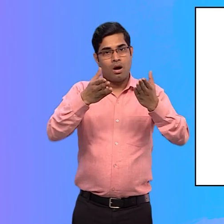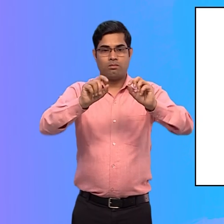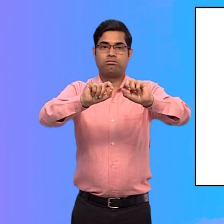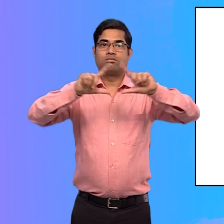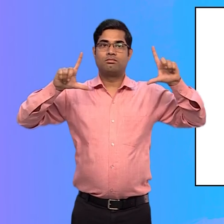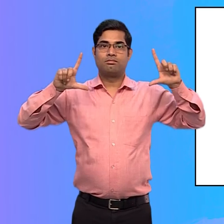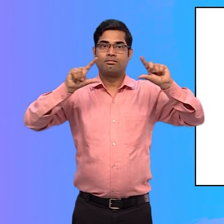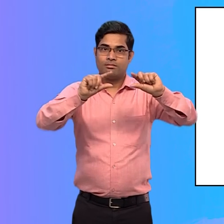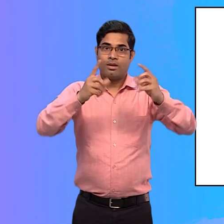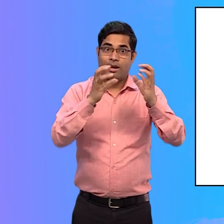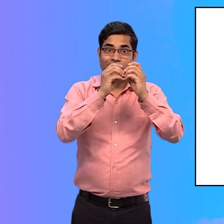या घटा सकती है